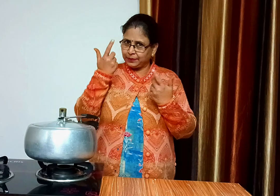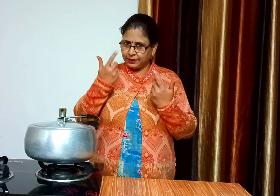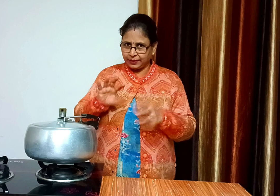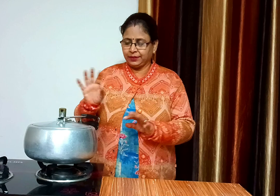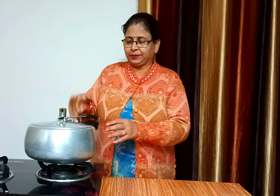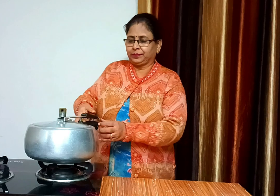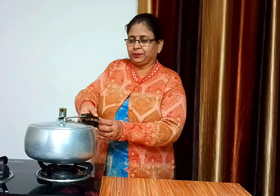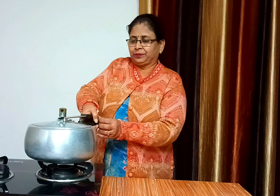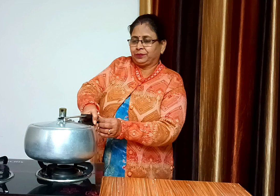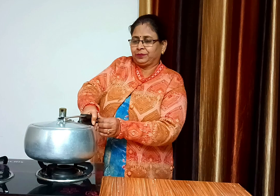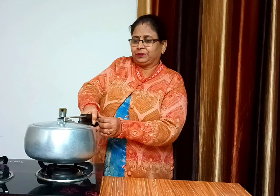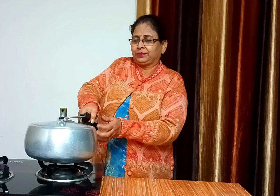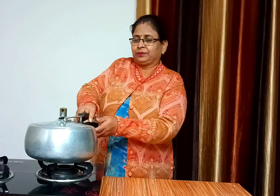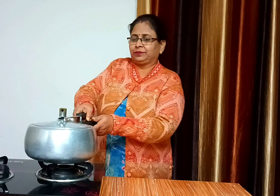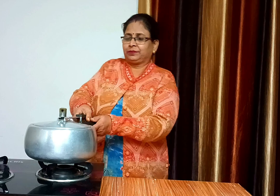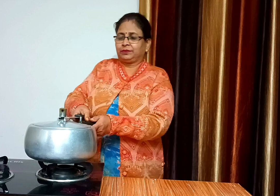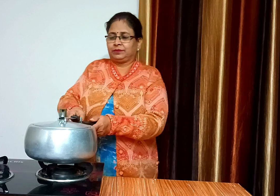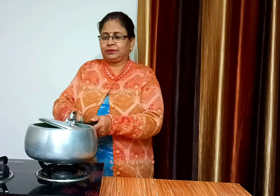10 मिनिट हो गई है अब इसे खोल कर देख लेते हैं